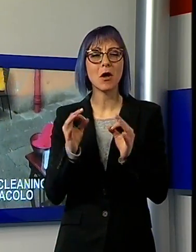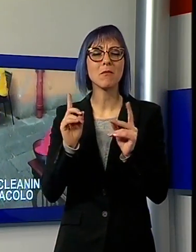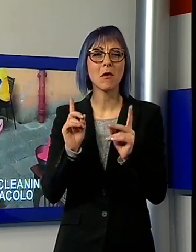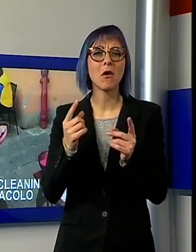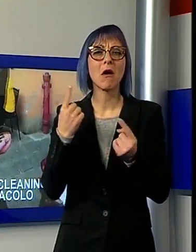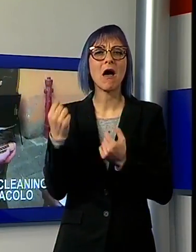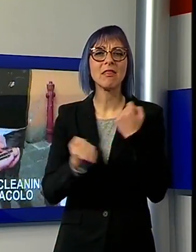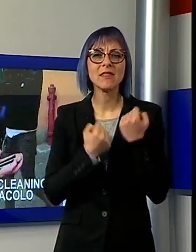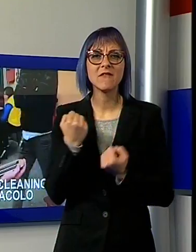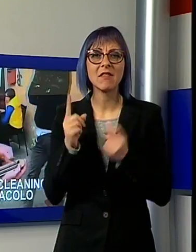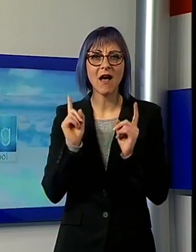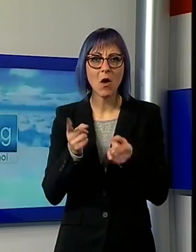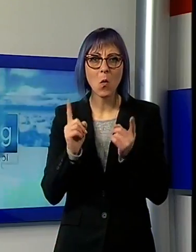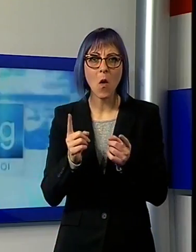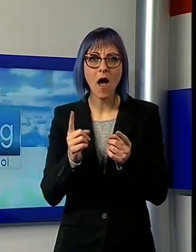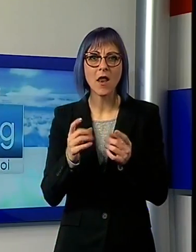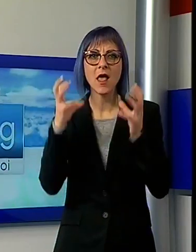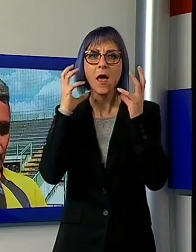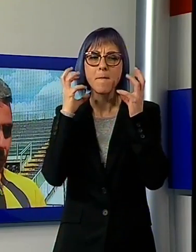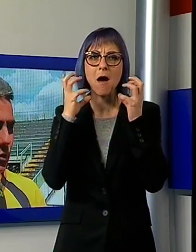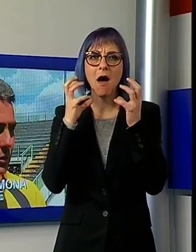'eclettico artista irlandese Keane.